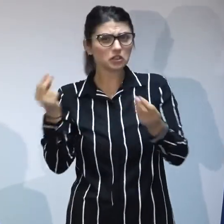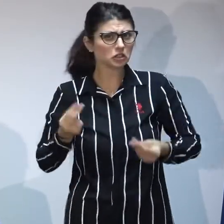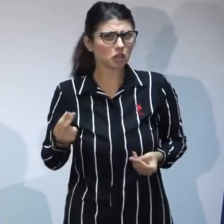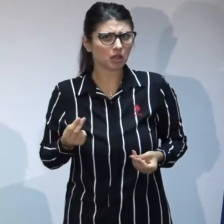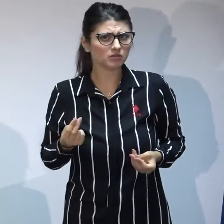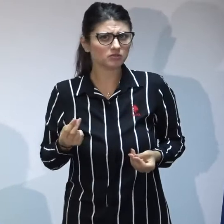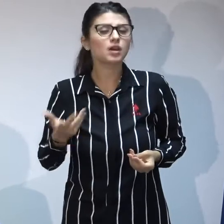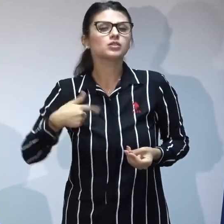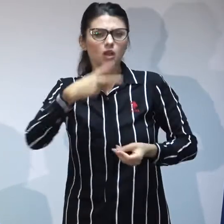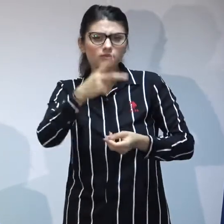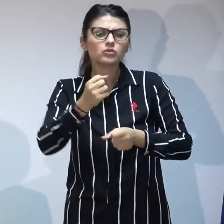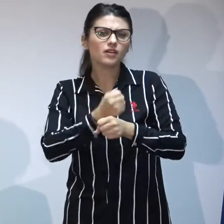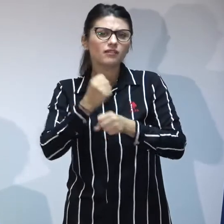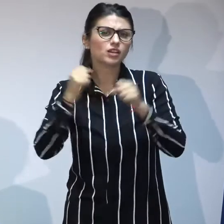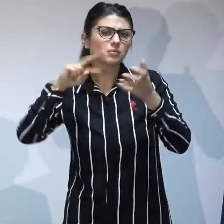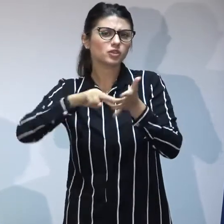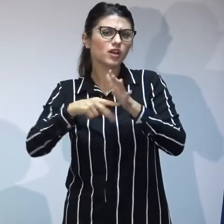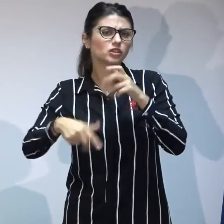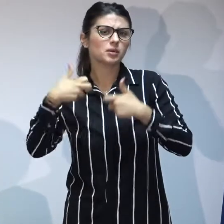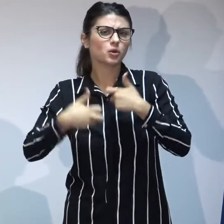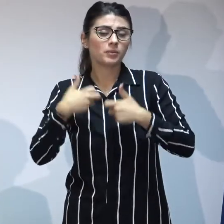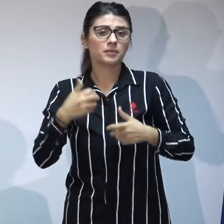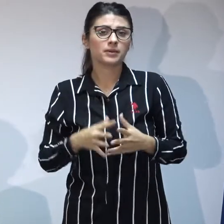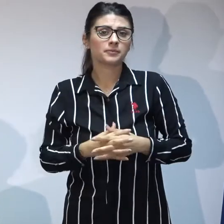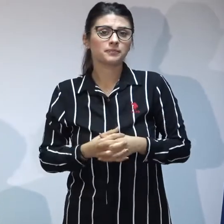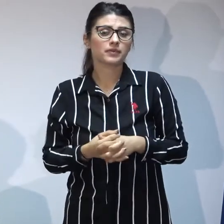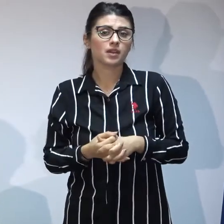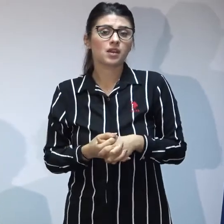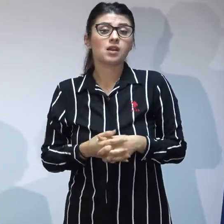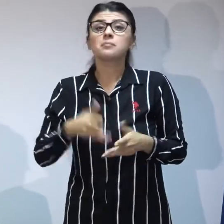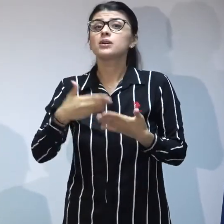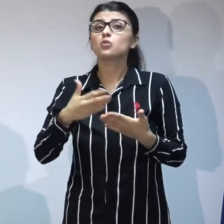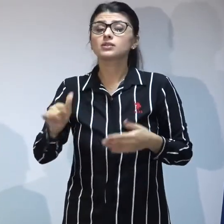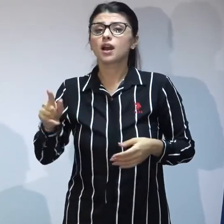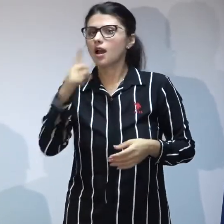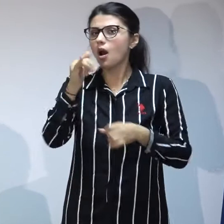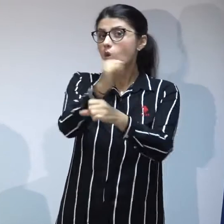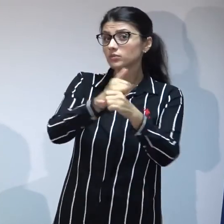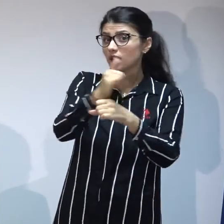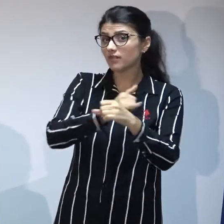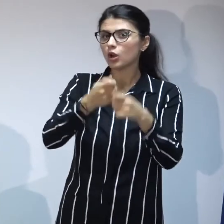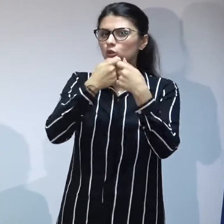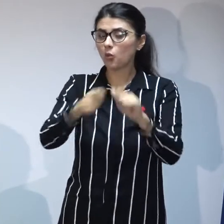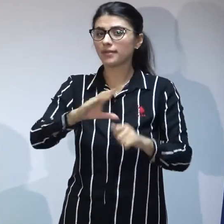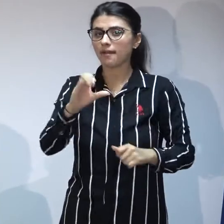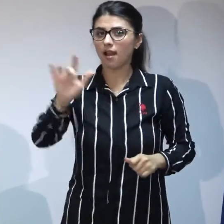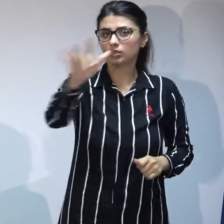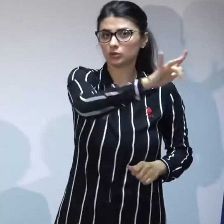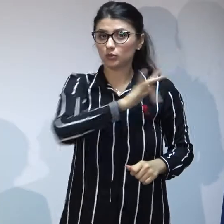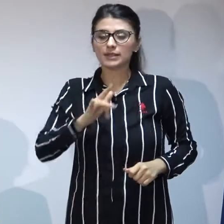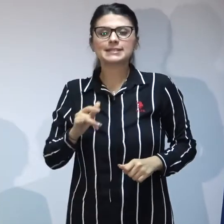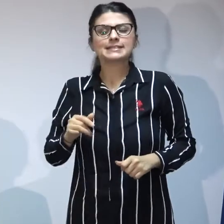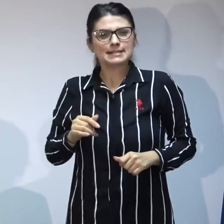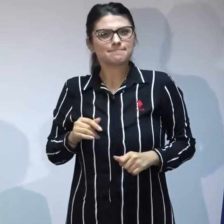de asemenea am remarcat că nu în toate cazurile din păcate conducerile direcțiilor